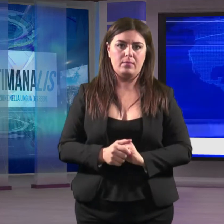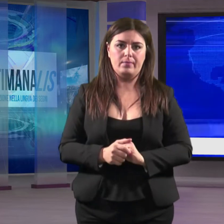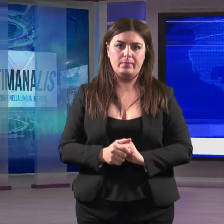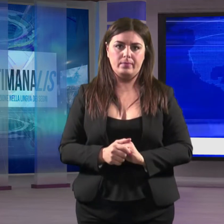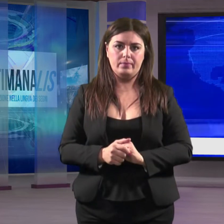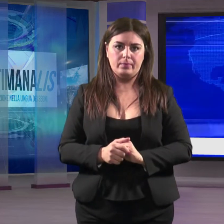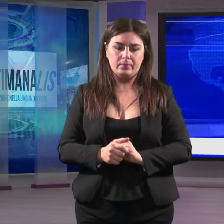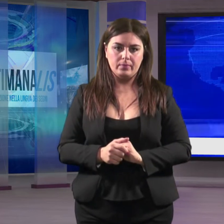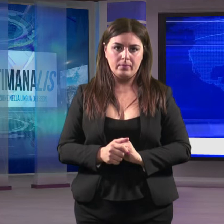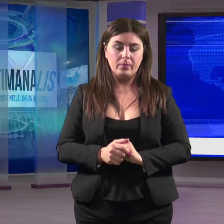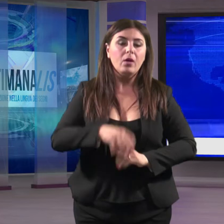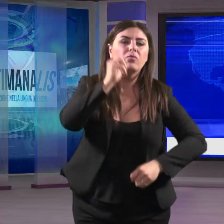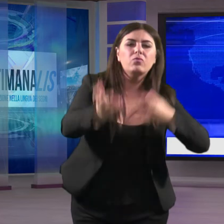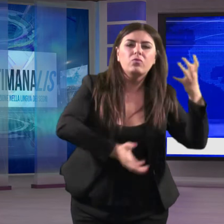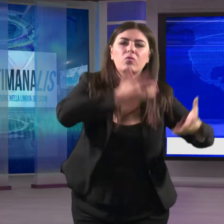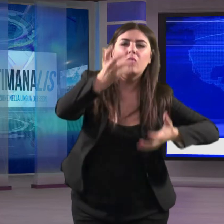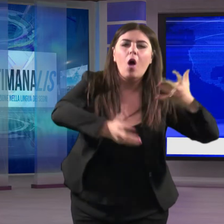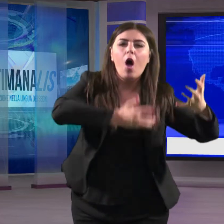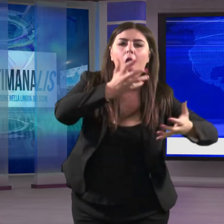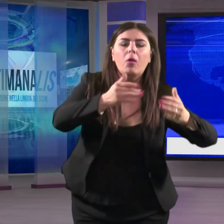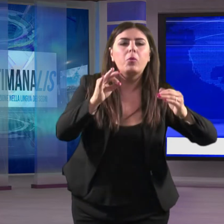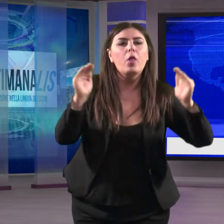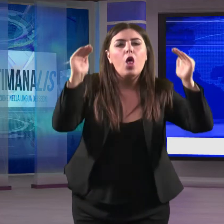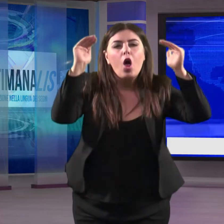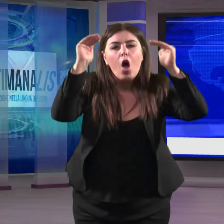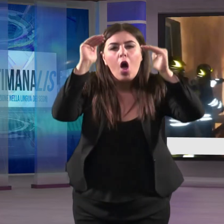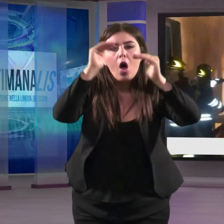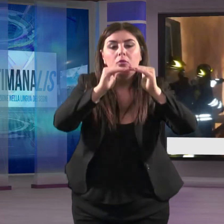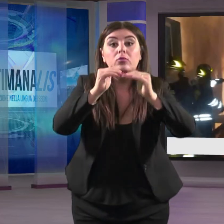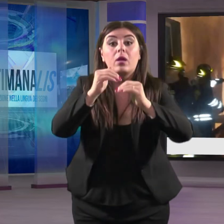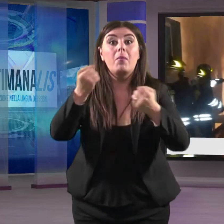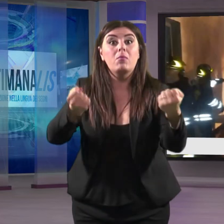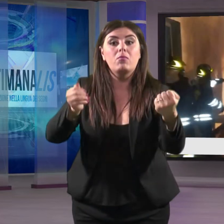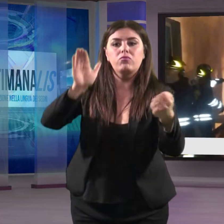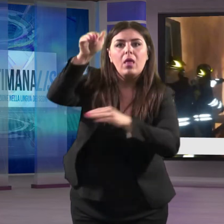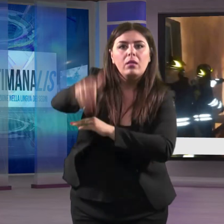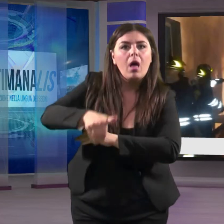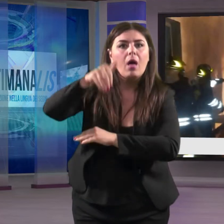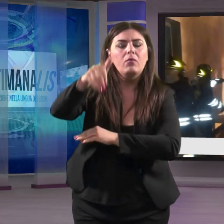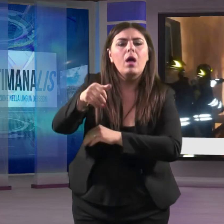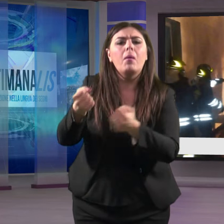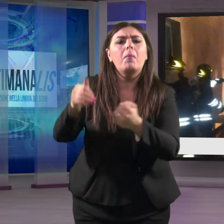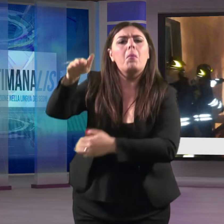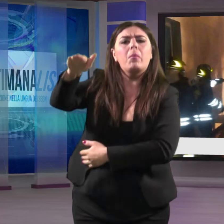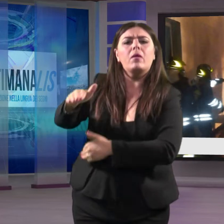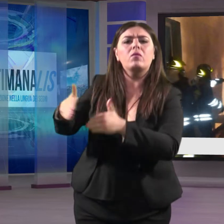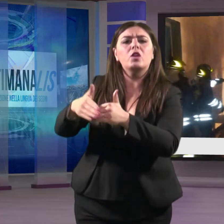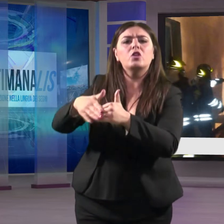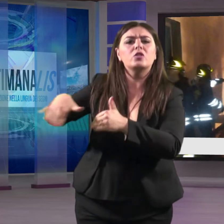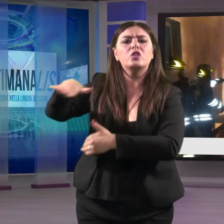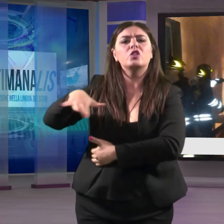Un incendio divampato nella notte ha distrutto un escavatore parcheggiato nel piazzale della ditta